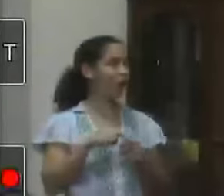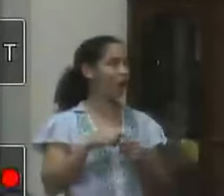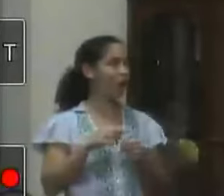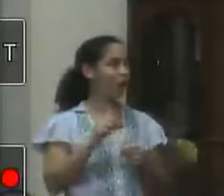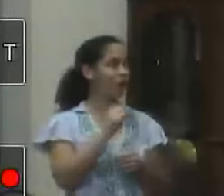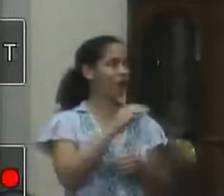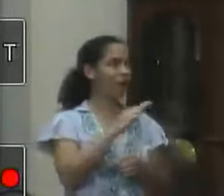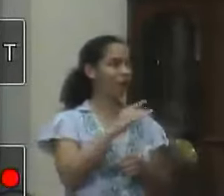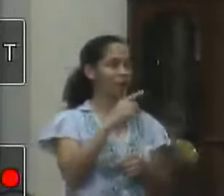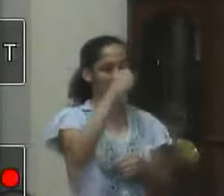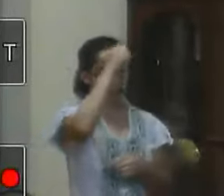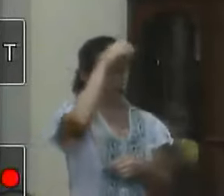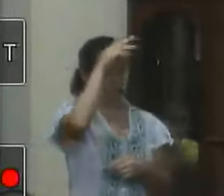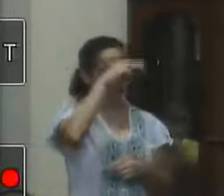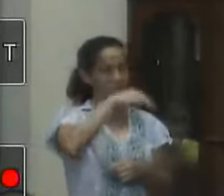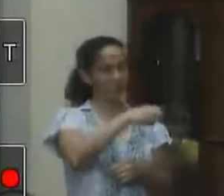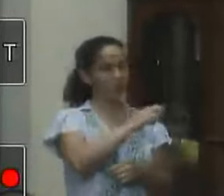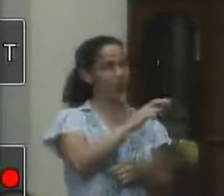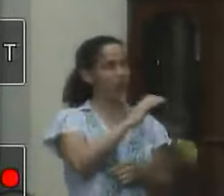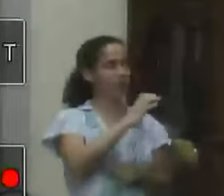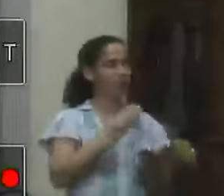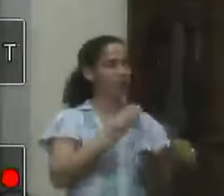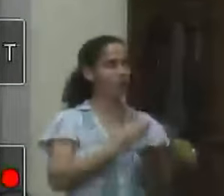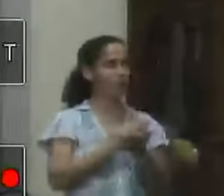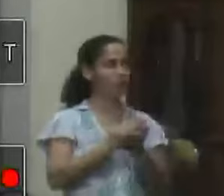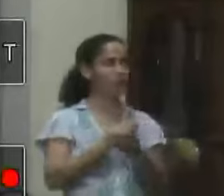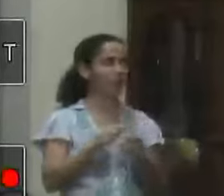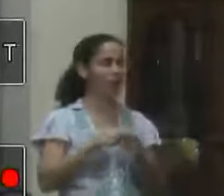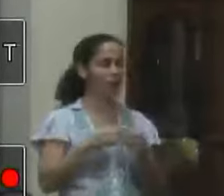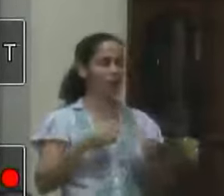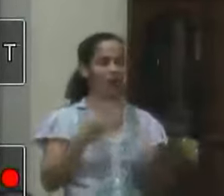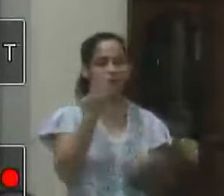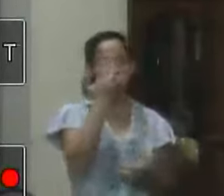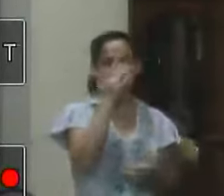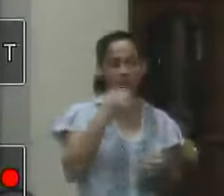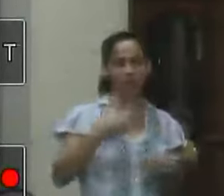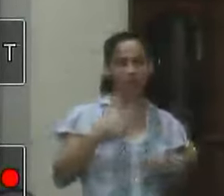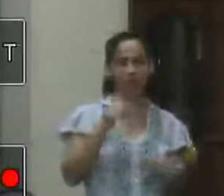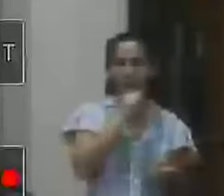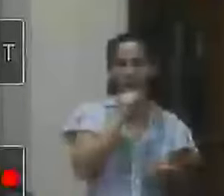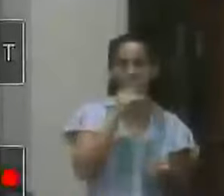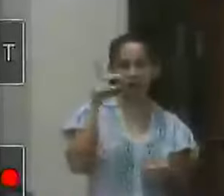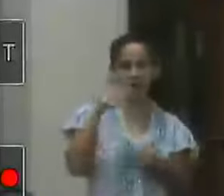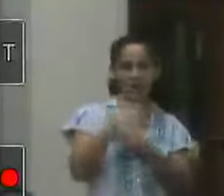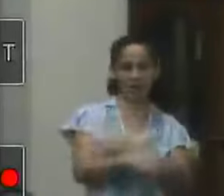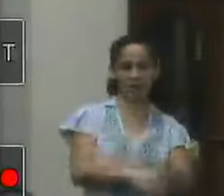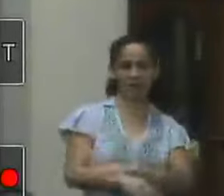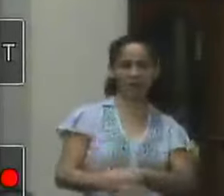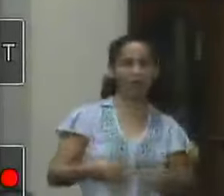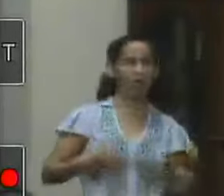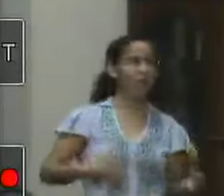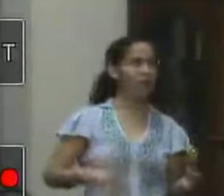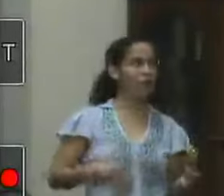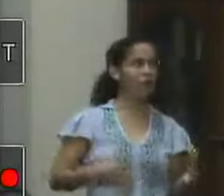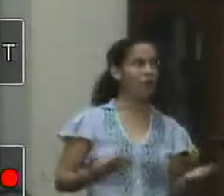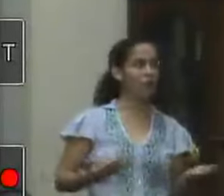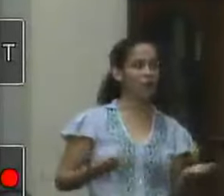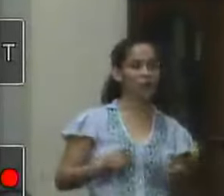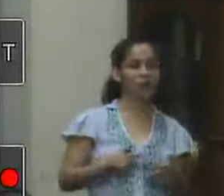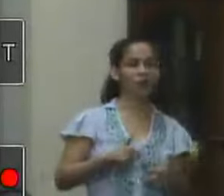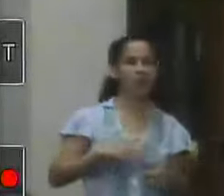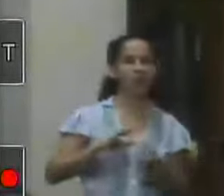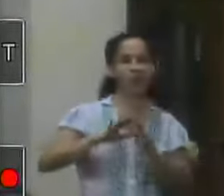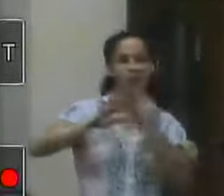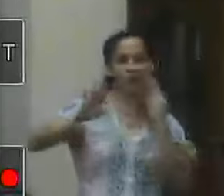subprefeito Marcelo uma iniciativa baseada lá no carnaval antigo de conservatória que hoje praticamente já tem a sua